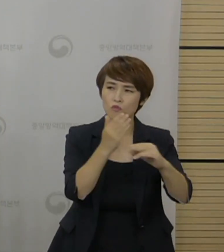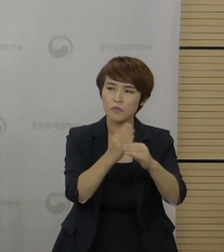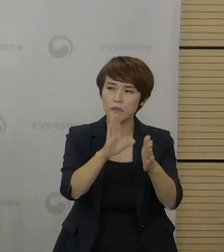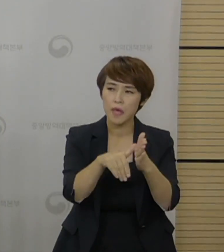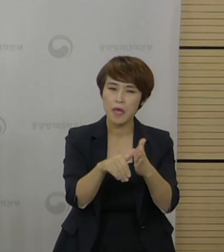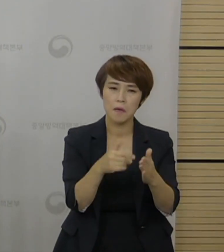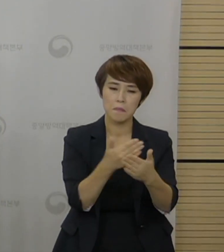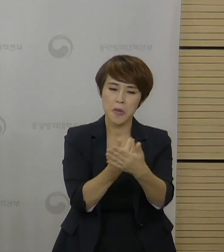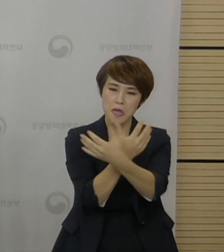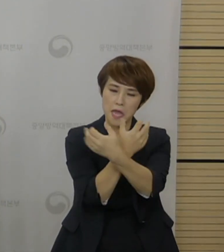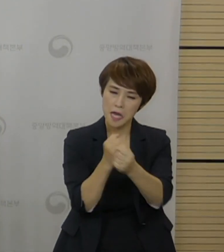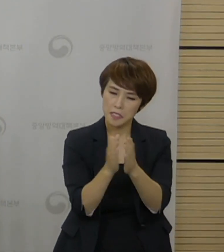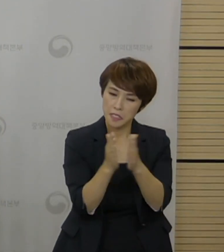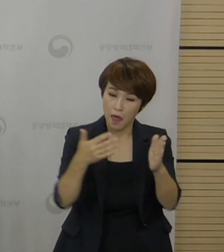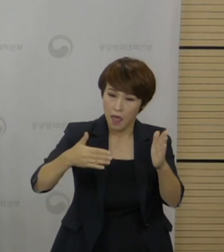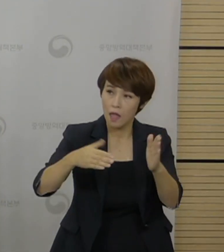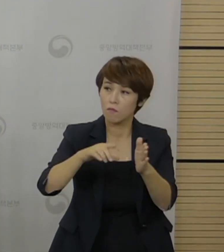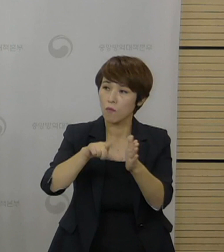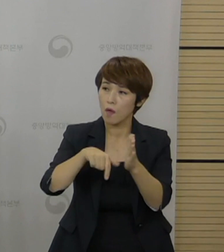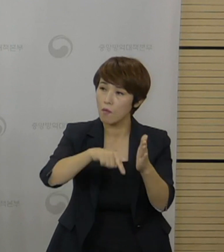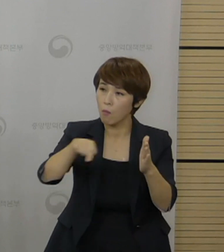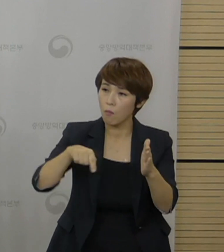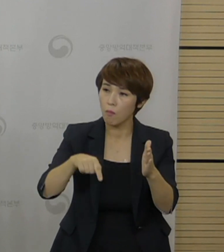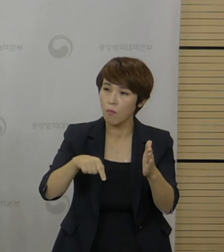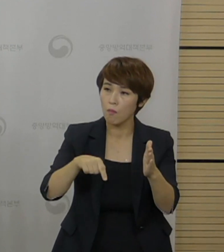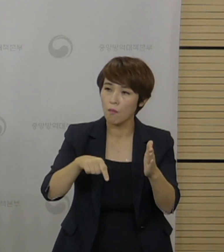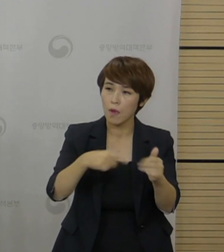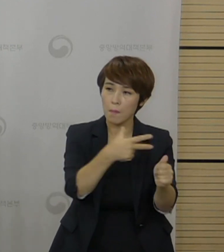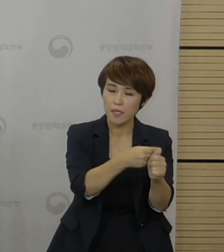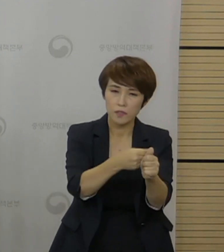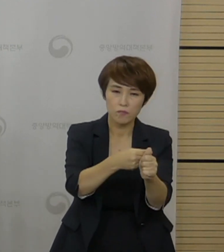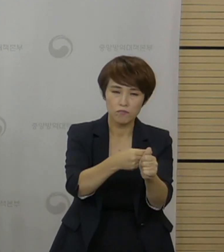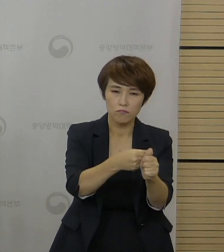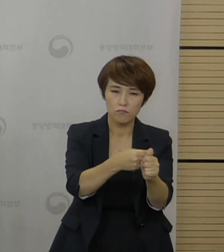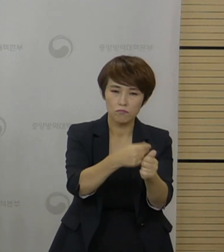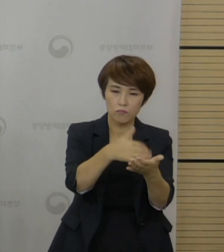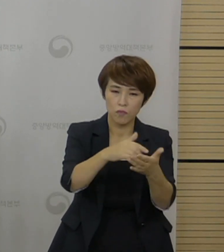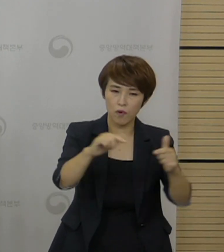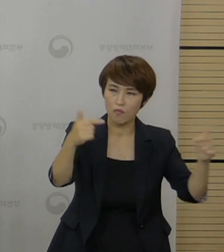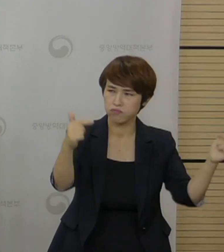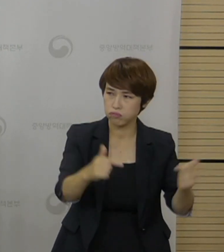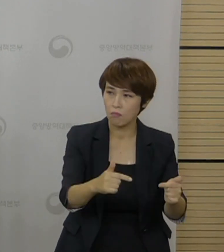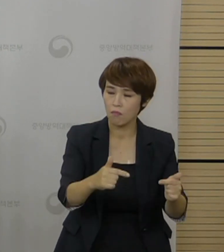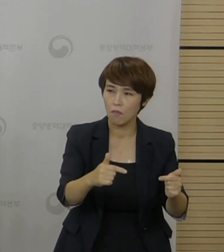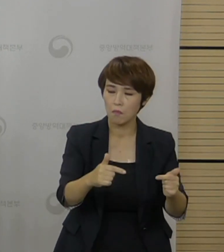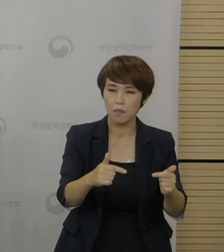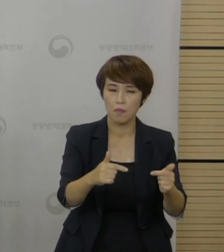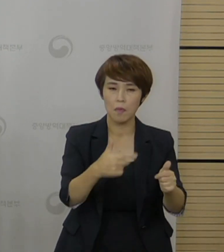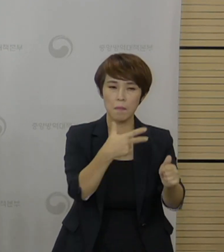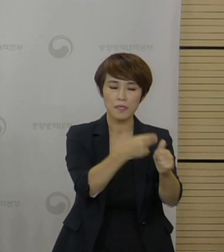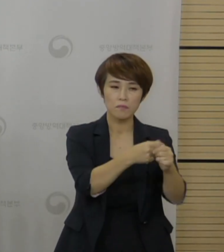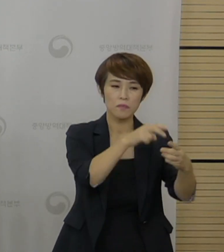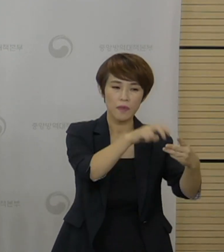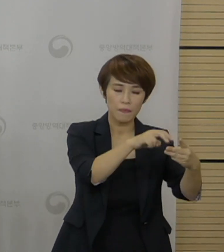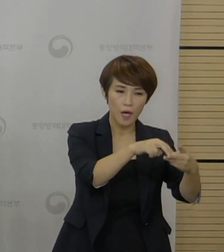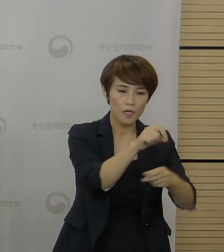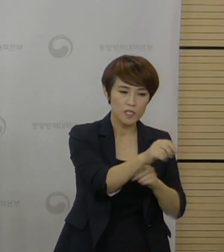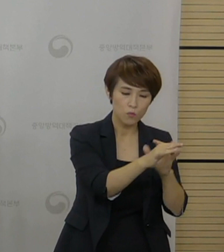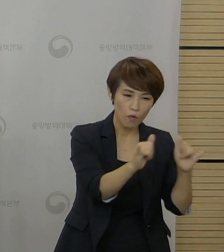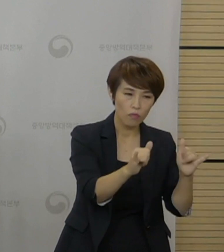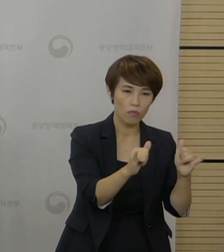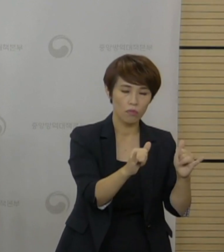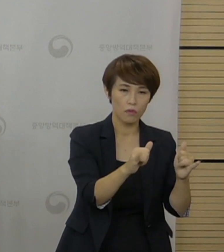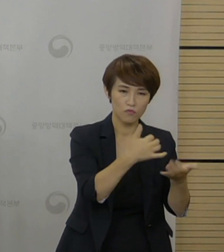예약이 시작되기 전까지 일시적으로 백신 접종이 극감할 텐데 백신 접종 센터와 인력은 그대로 유지를 하는